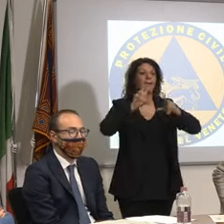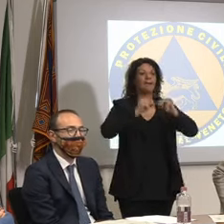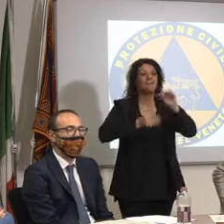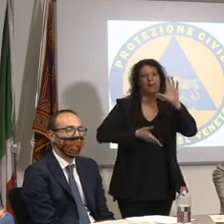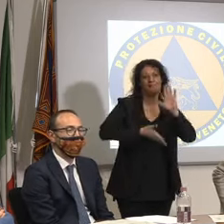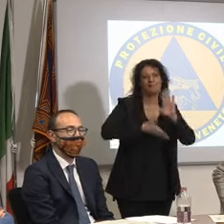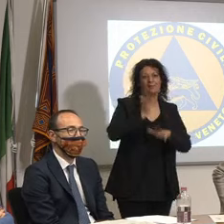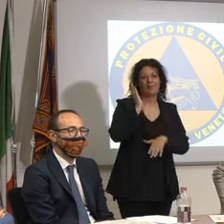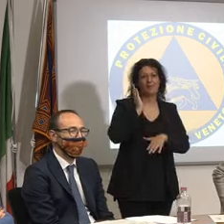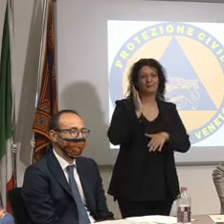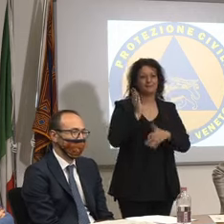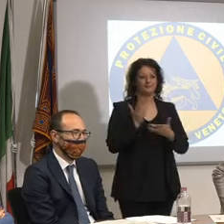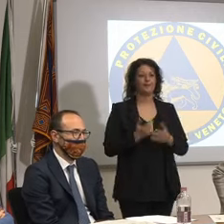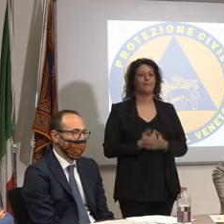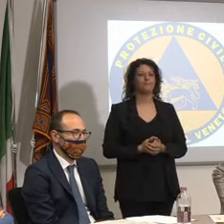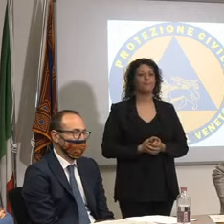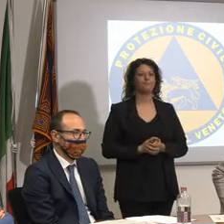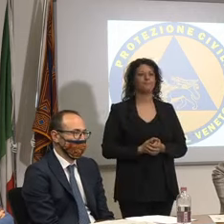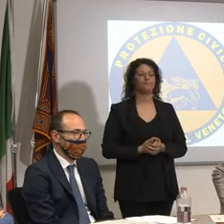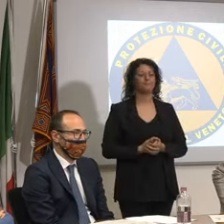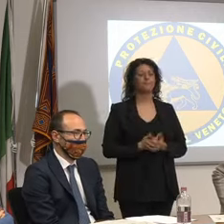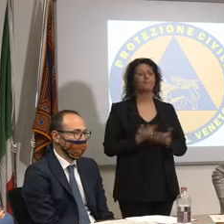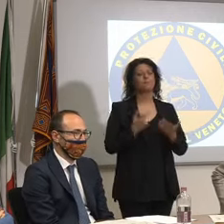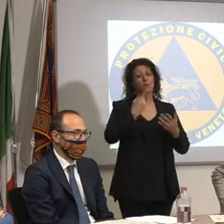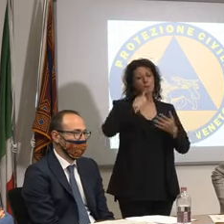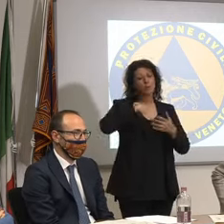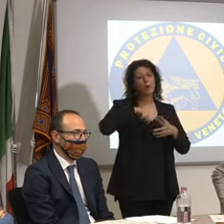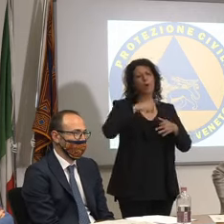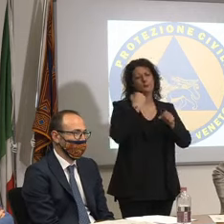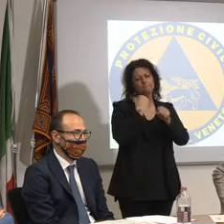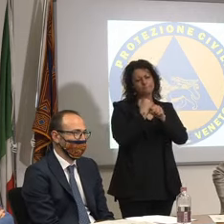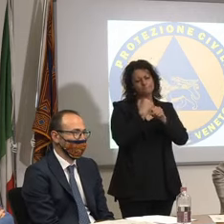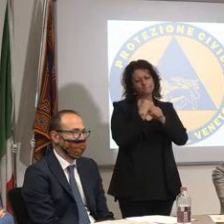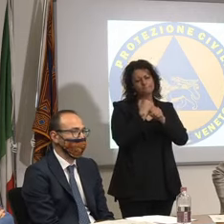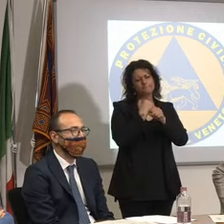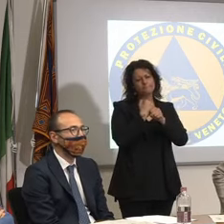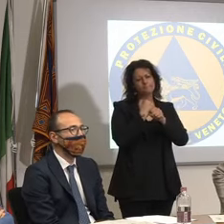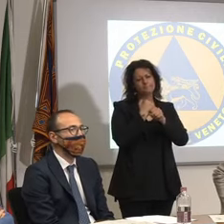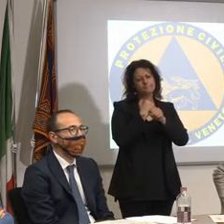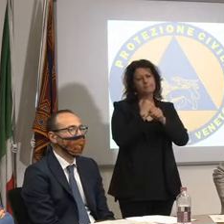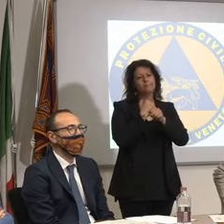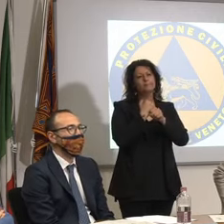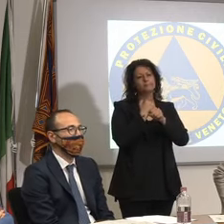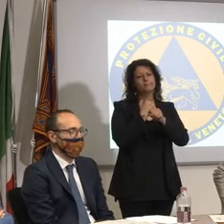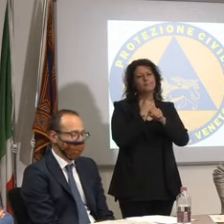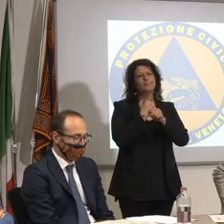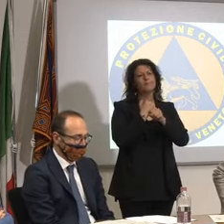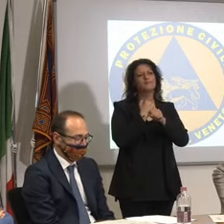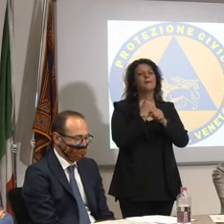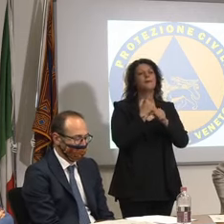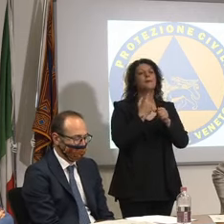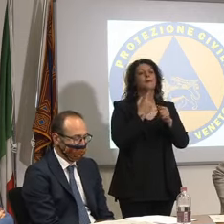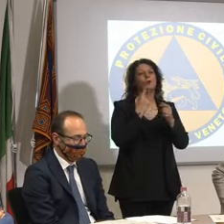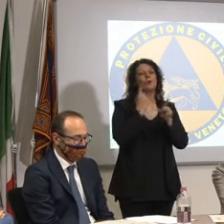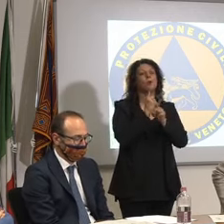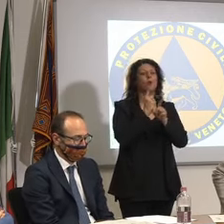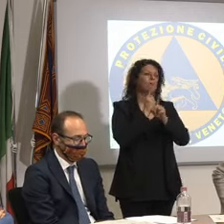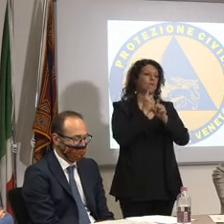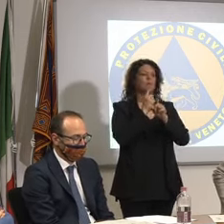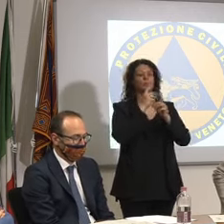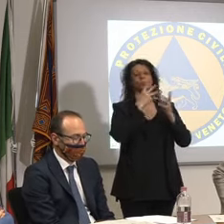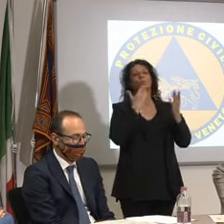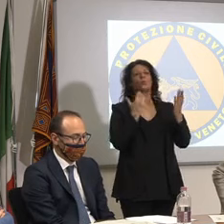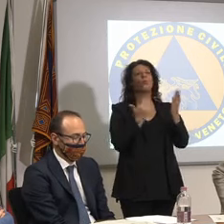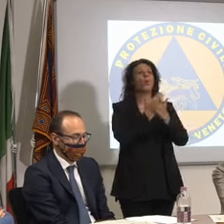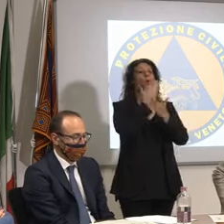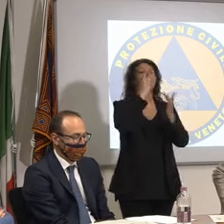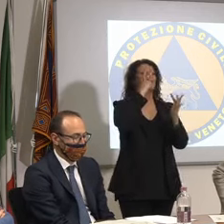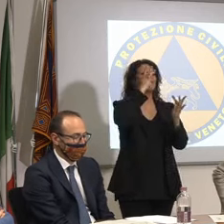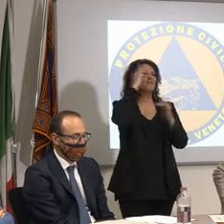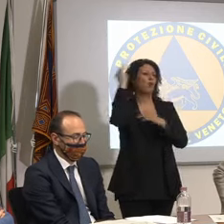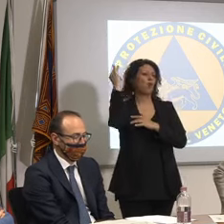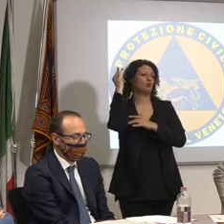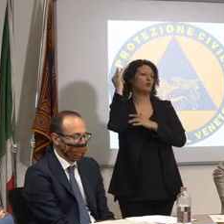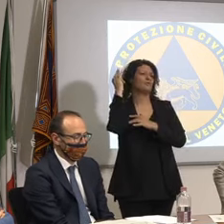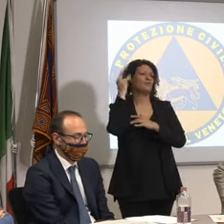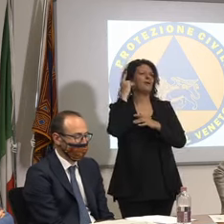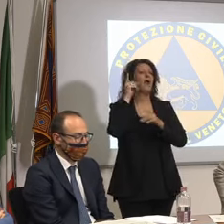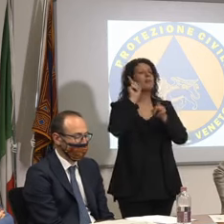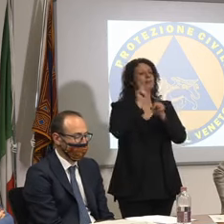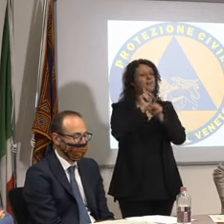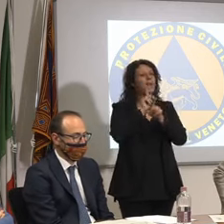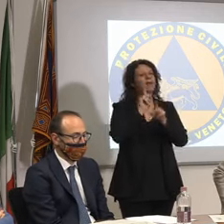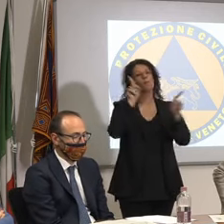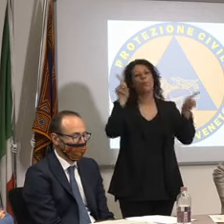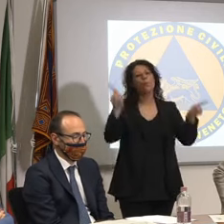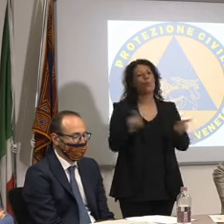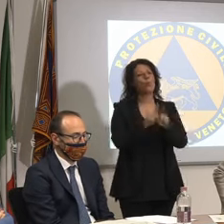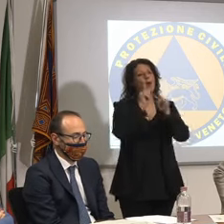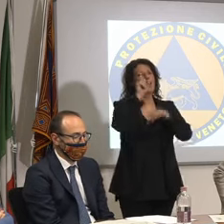senza abbassare la guardia e stiamo lavorando affinché la ricaduta di questa nuova filosofia arrivi anche nei cinema in particolar modo la